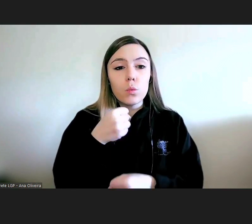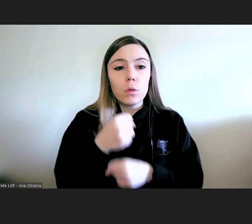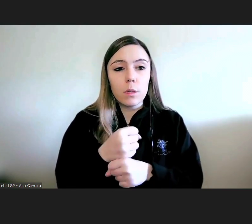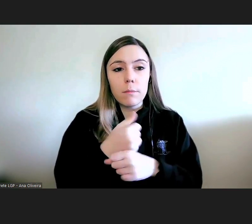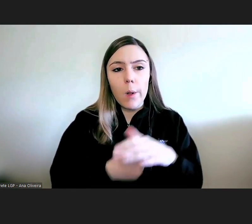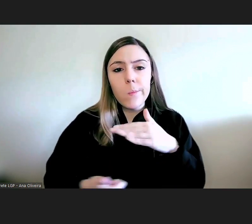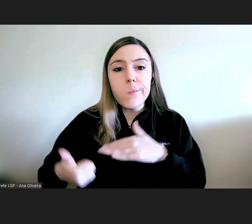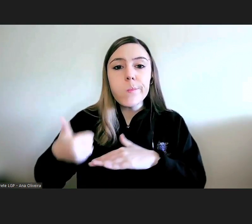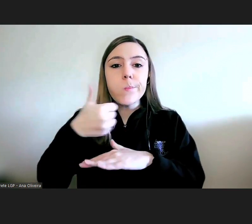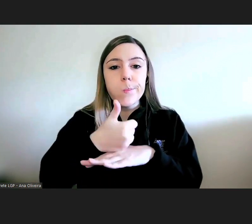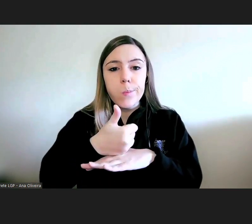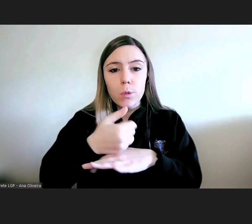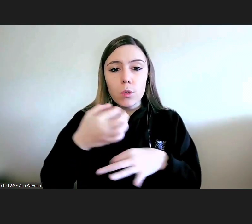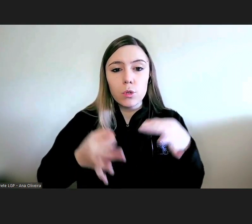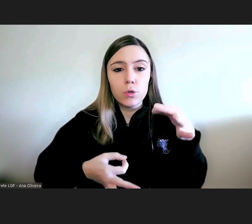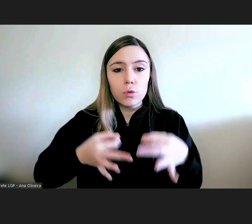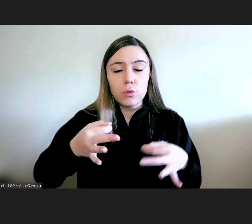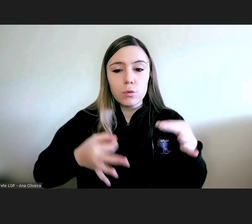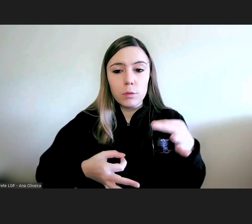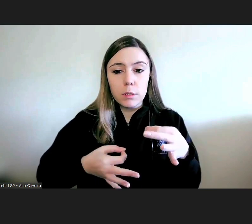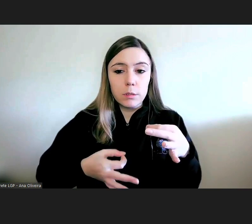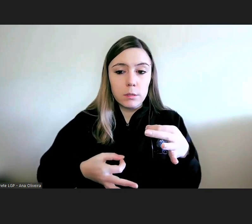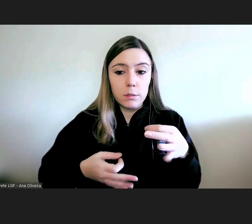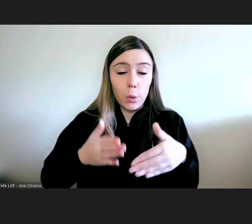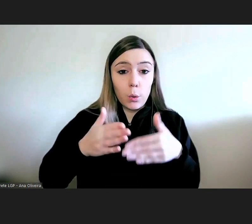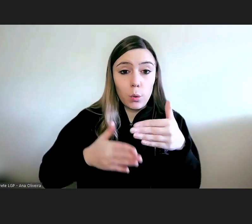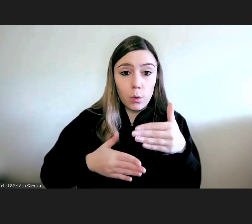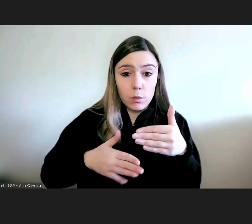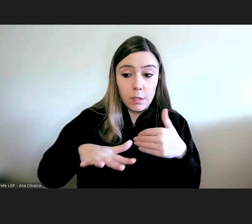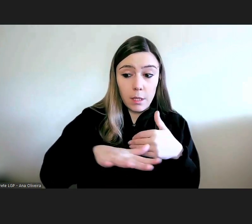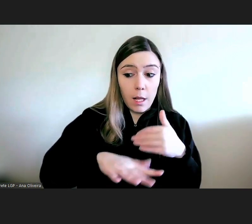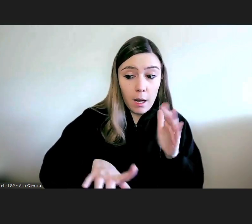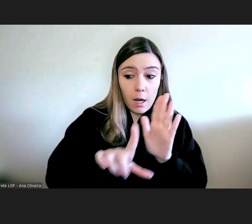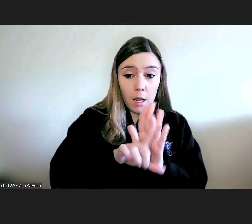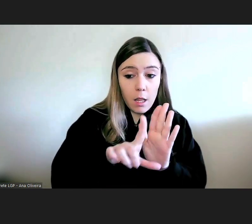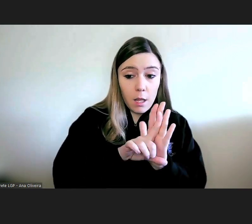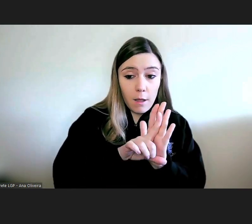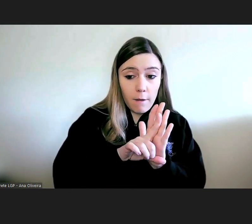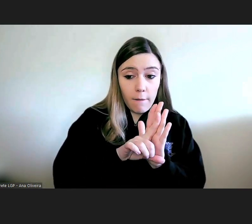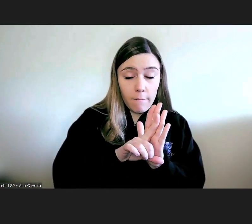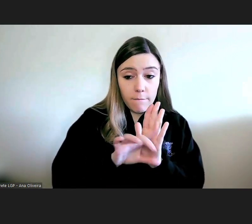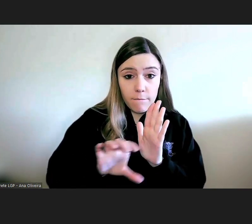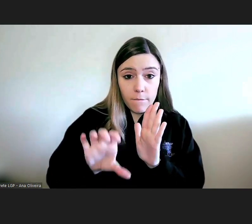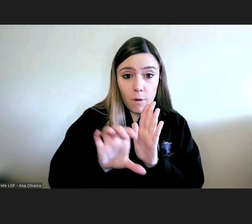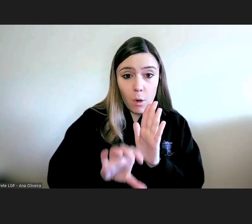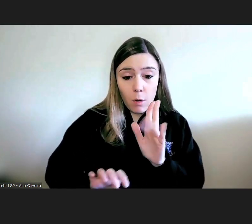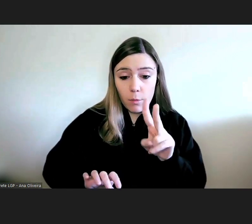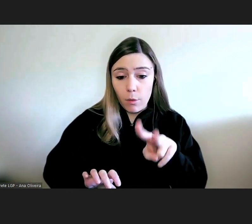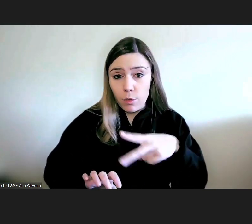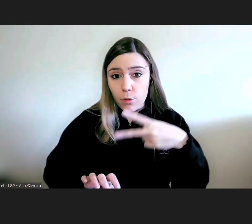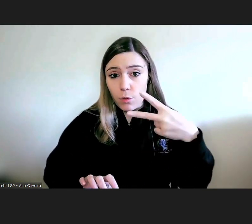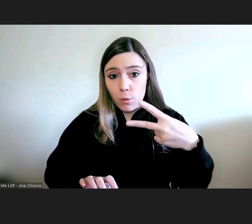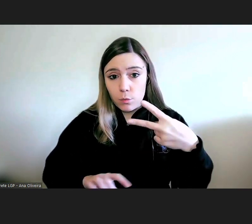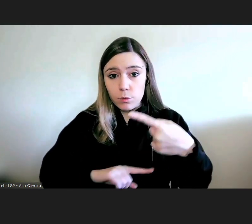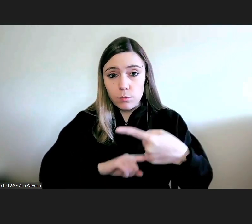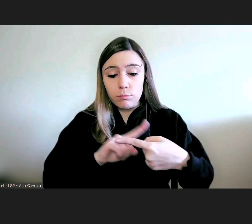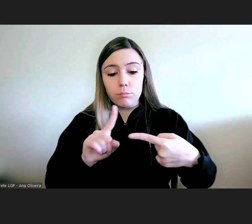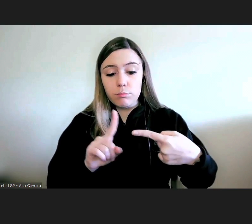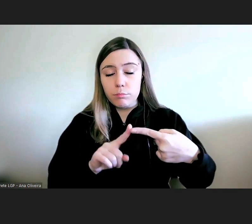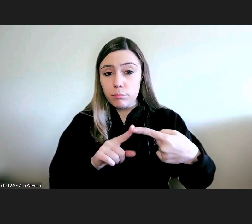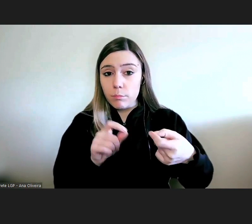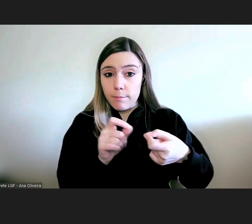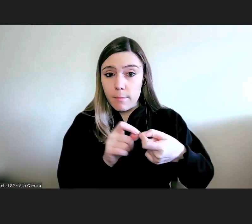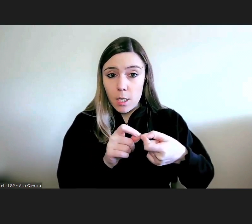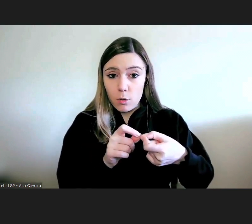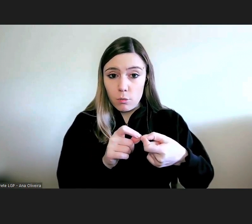desloca-se da legalidade em dois sentidos numa visão mais próxima por um lado e